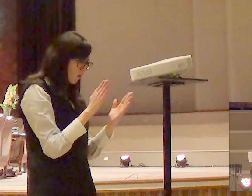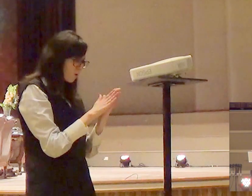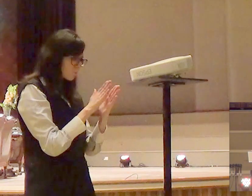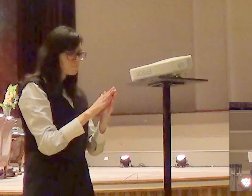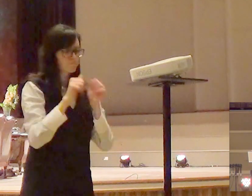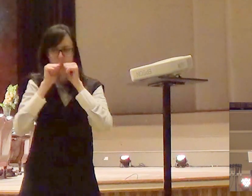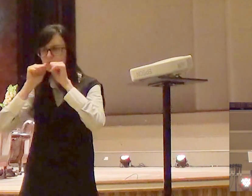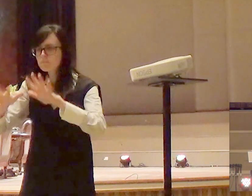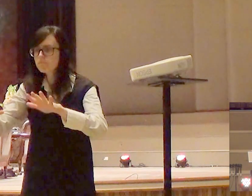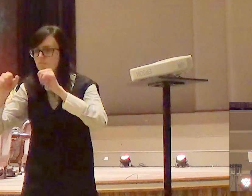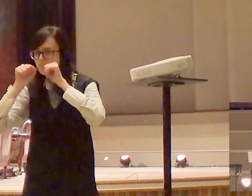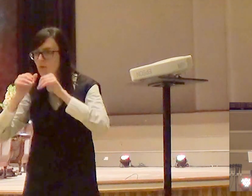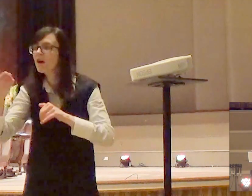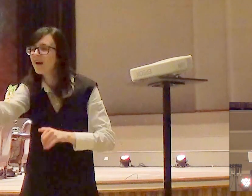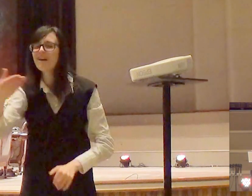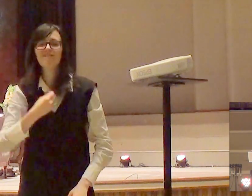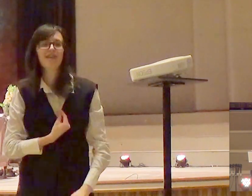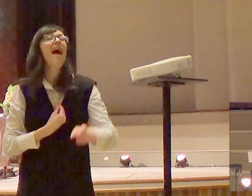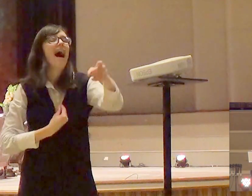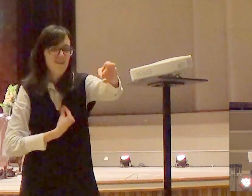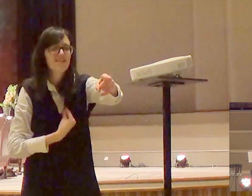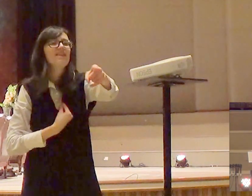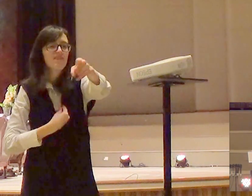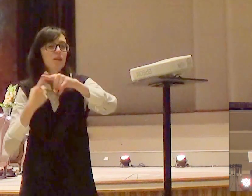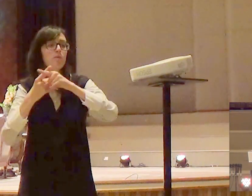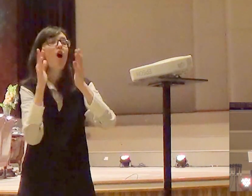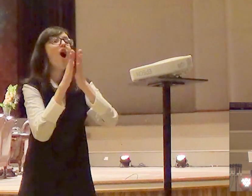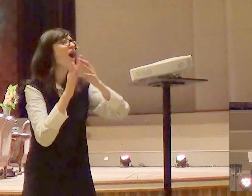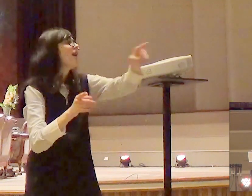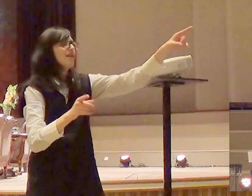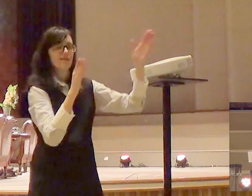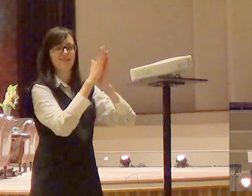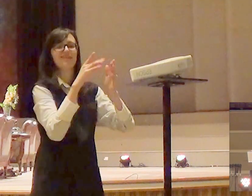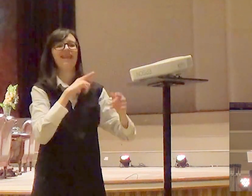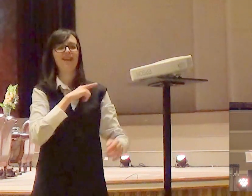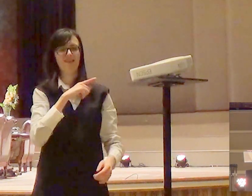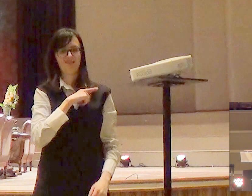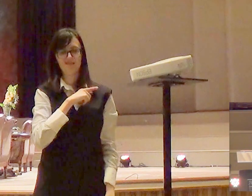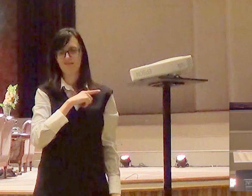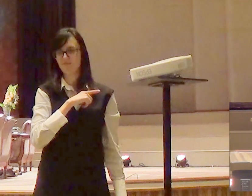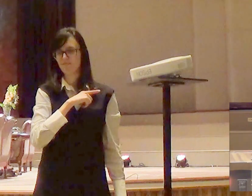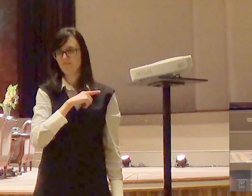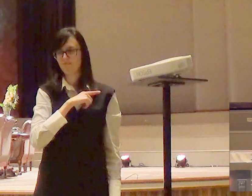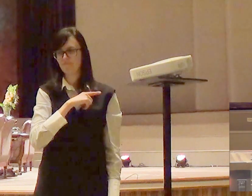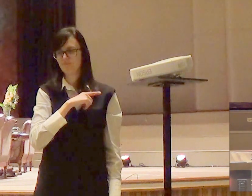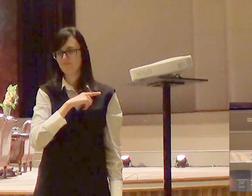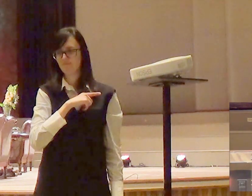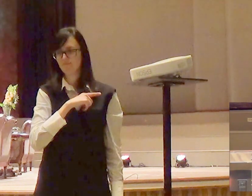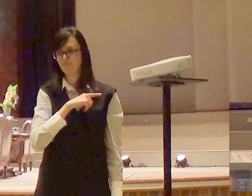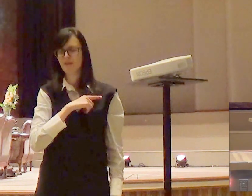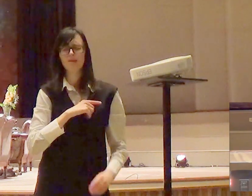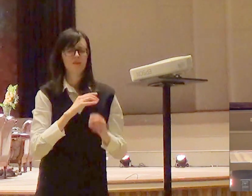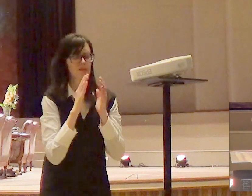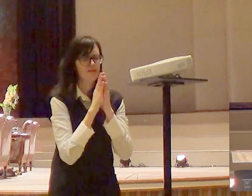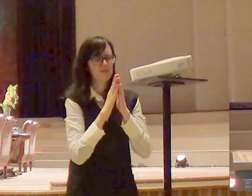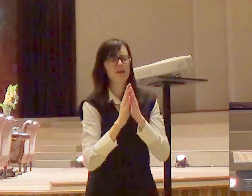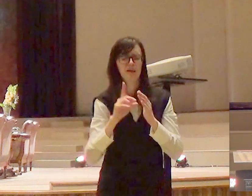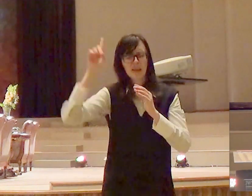orando por você quem sabe tem filhos orando por vocês pais quem sabe tem um